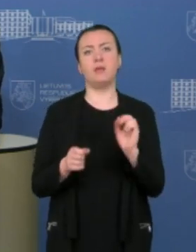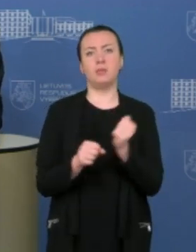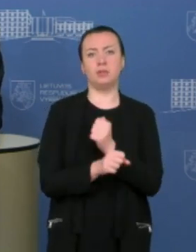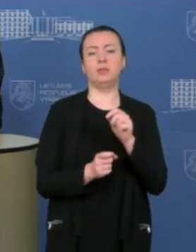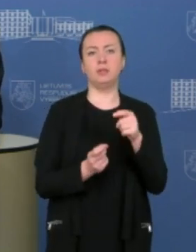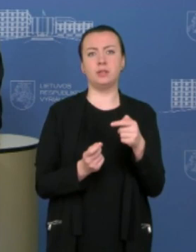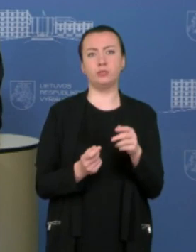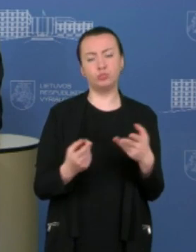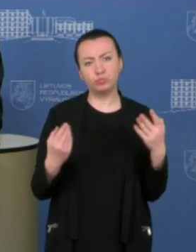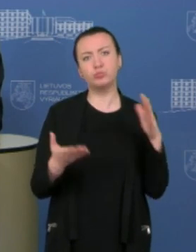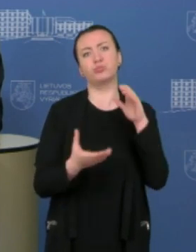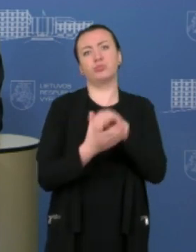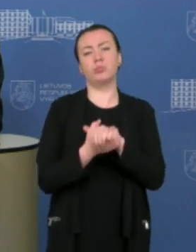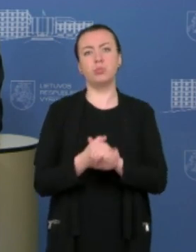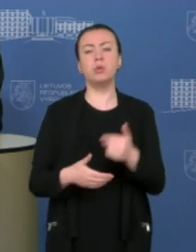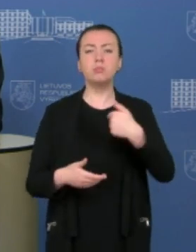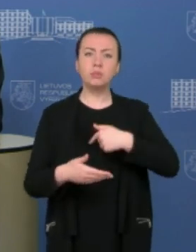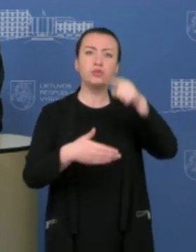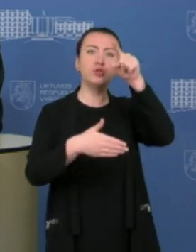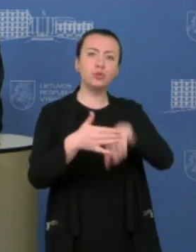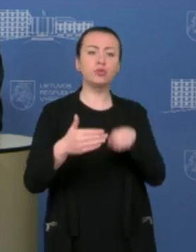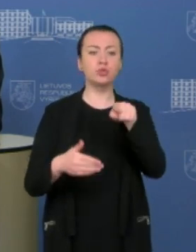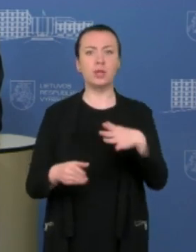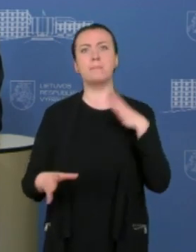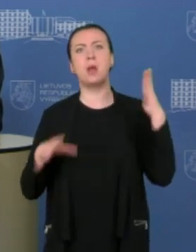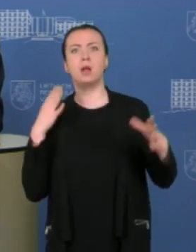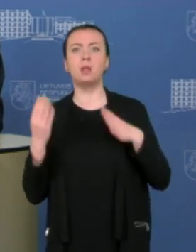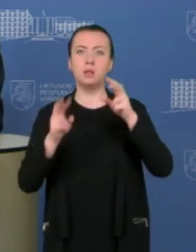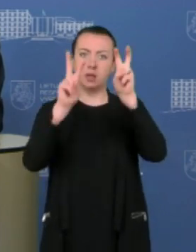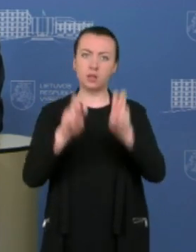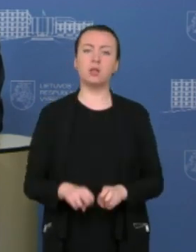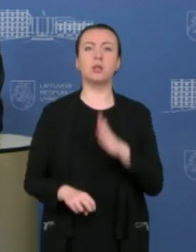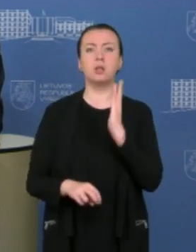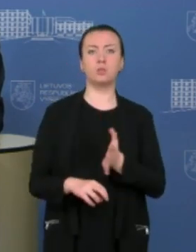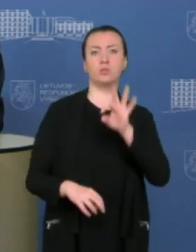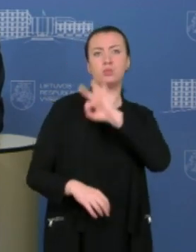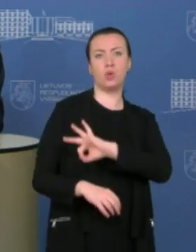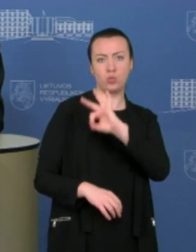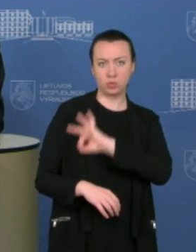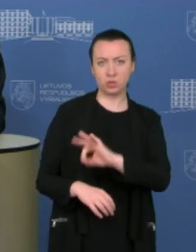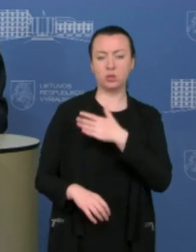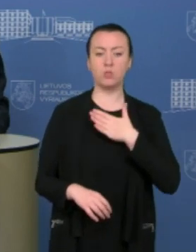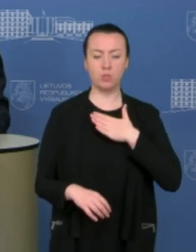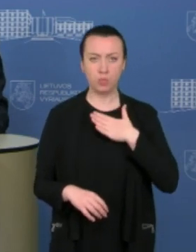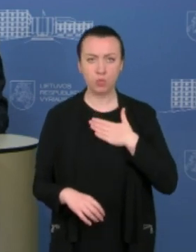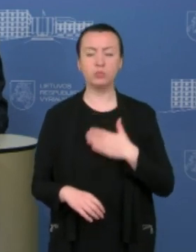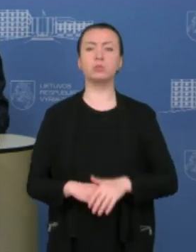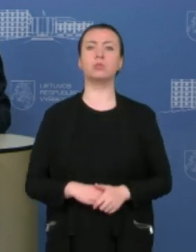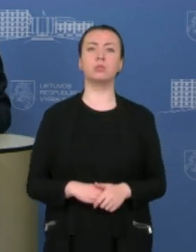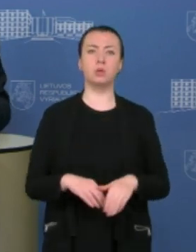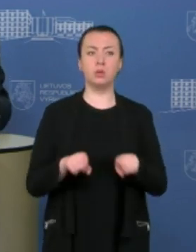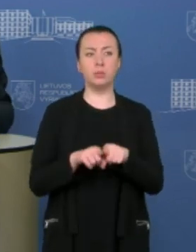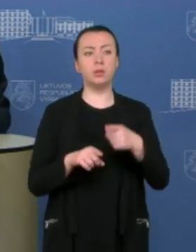dalimi. Tai aš tikiu, kad šitas pratimas ir šita analizė mums bus naudinga ne tik artimų